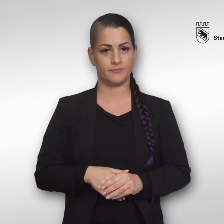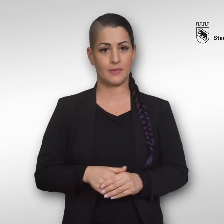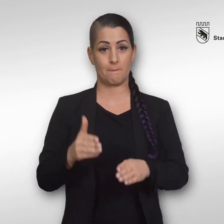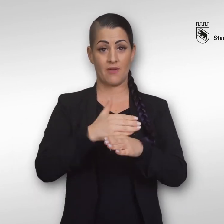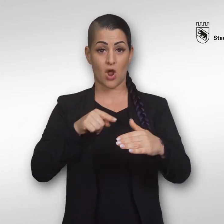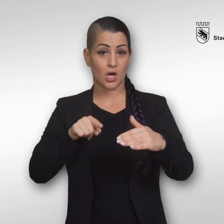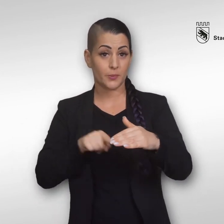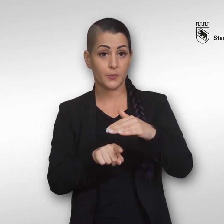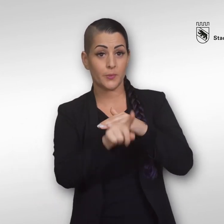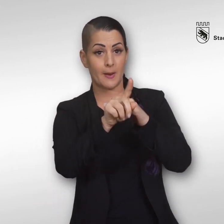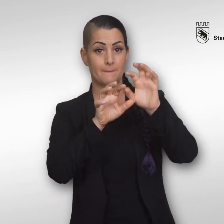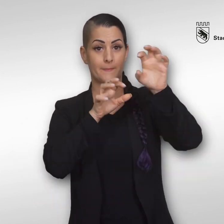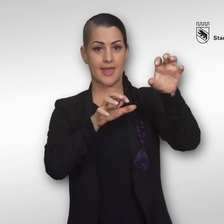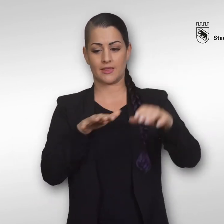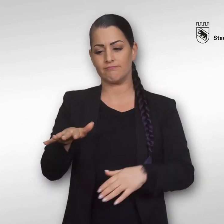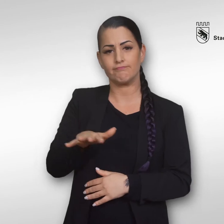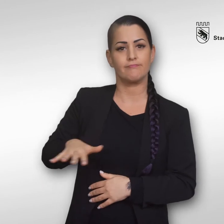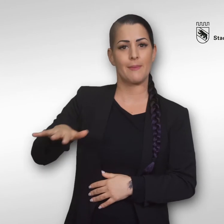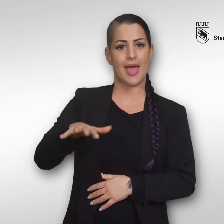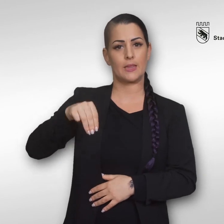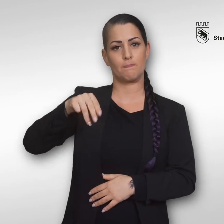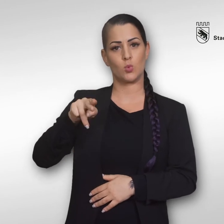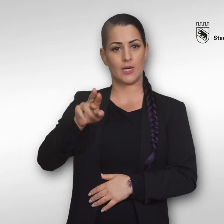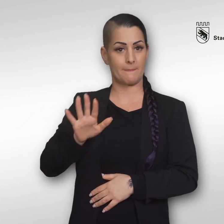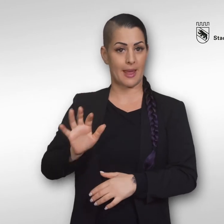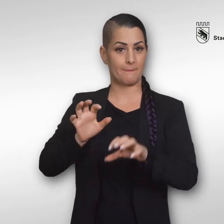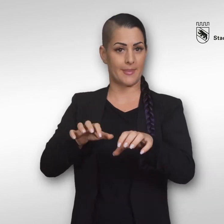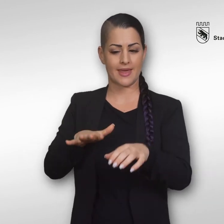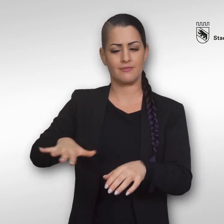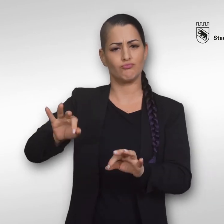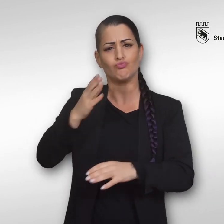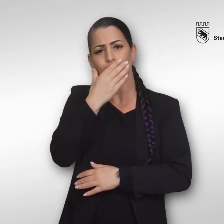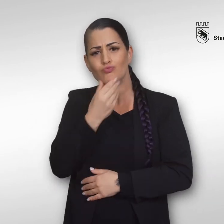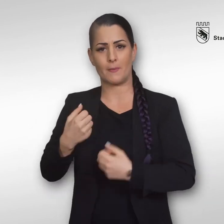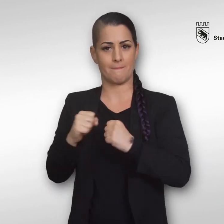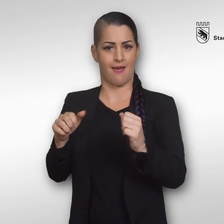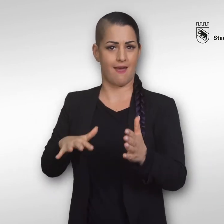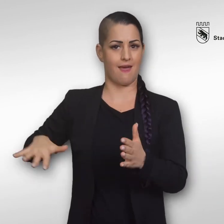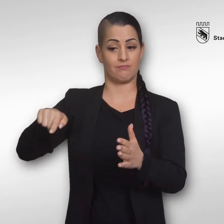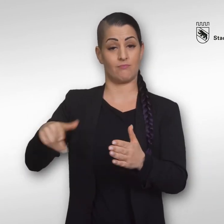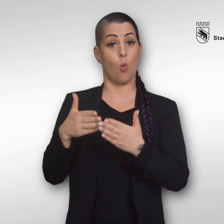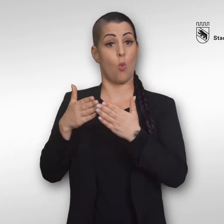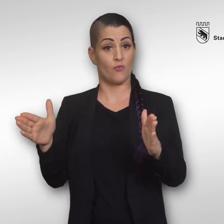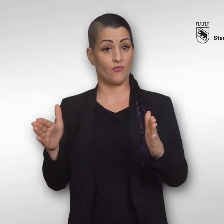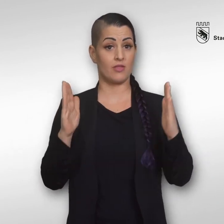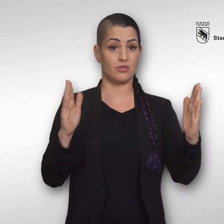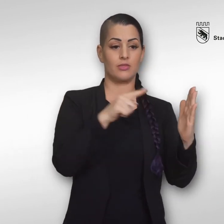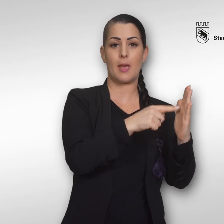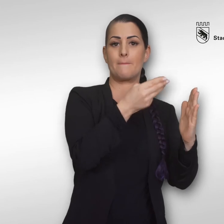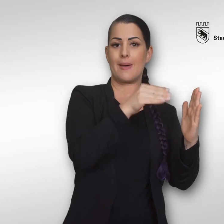Gleich vor den Toren von Bern wartet die Gemeinde Muri bei Bern von Mai bis September mit einem schmucken Bad auf.